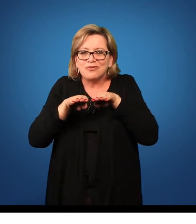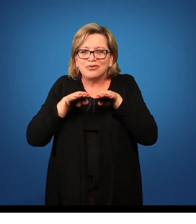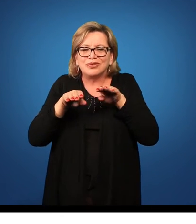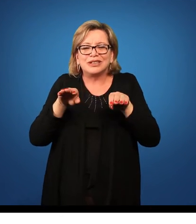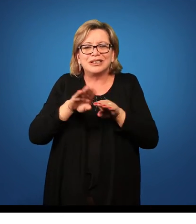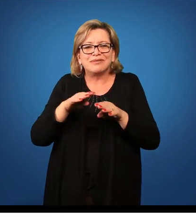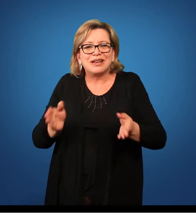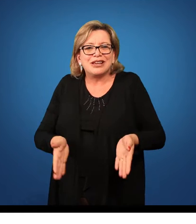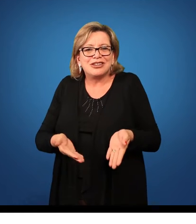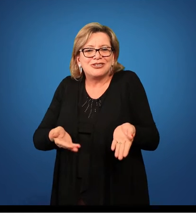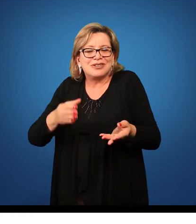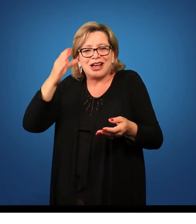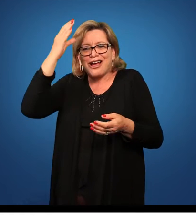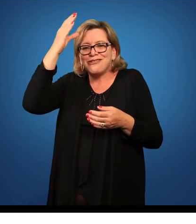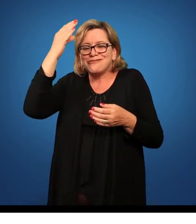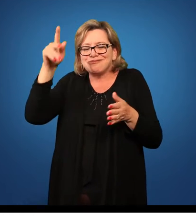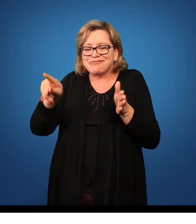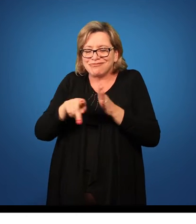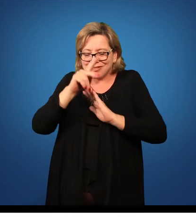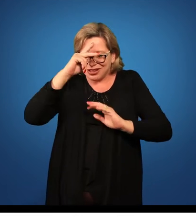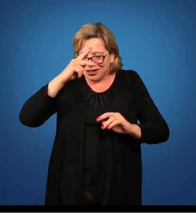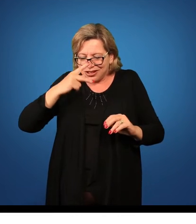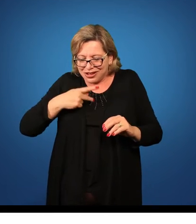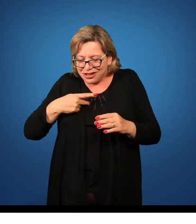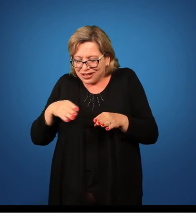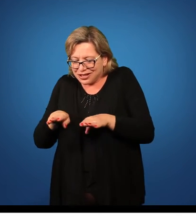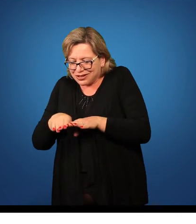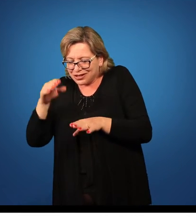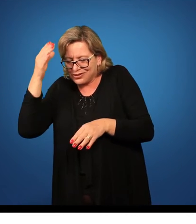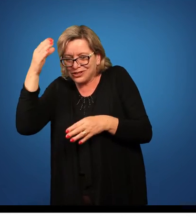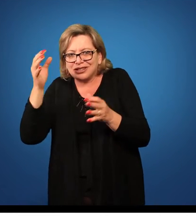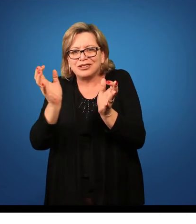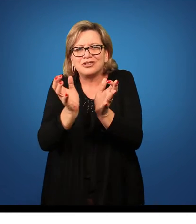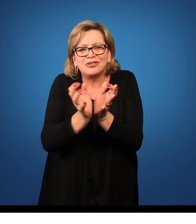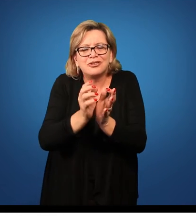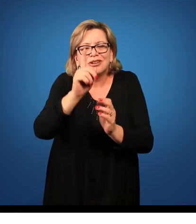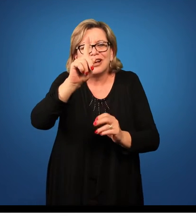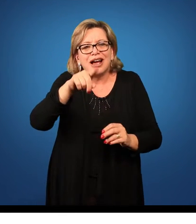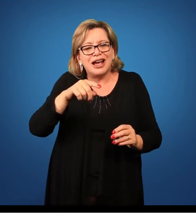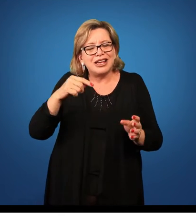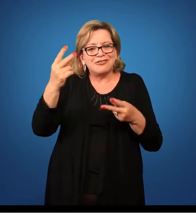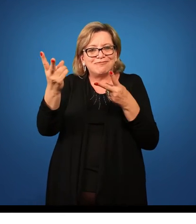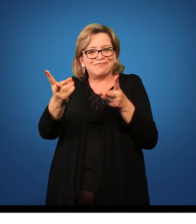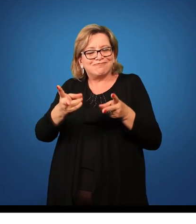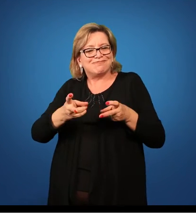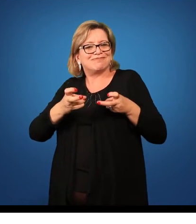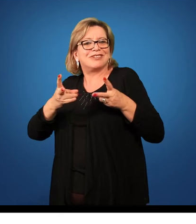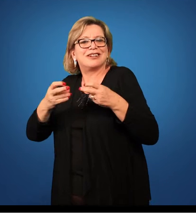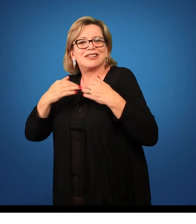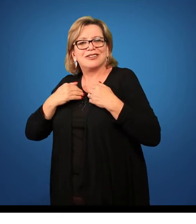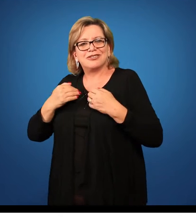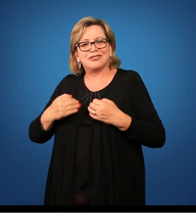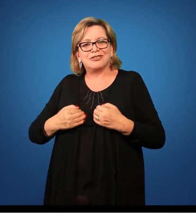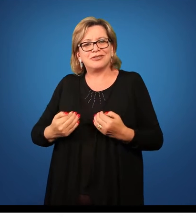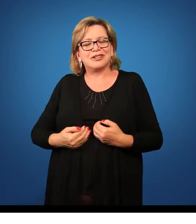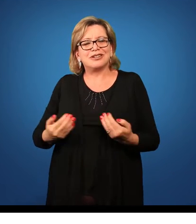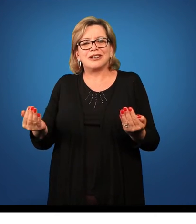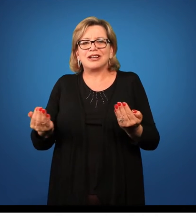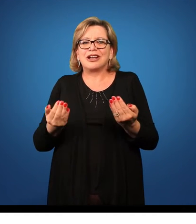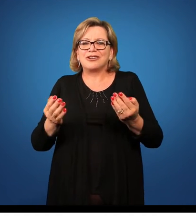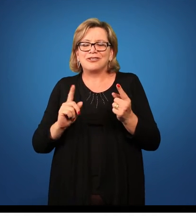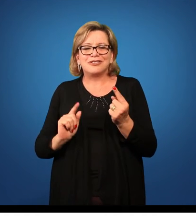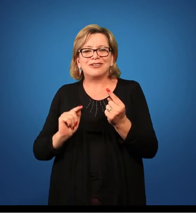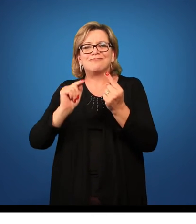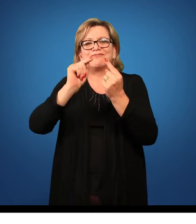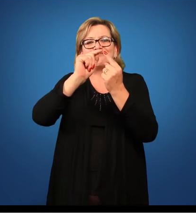consciência de si e do grupo. Todos esses são fatores que incluem a percepção corporal e que nesse momento é